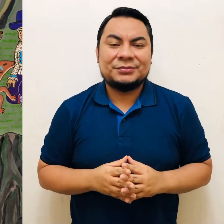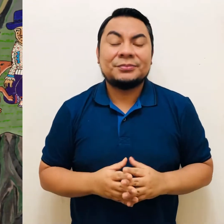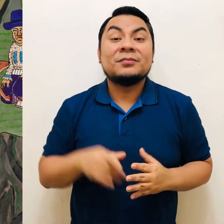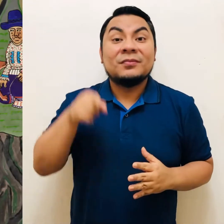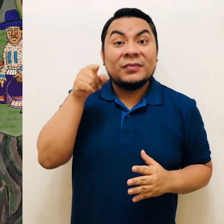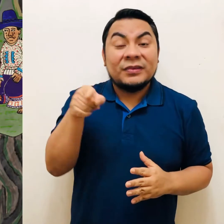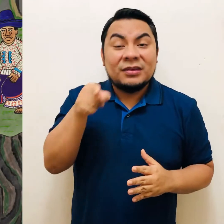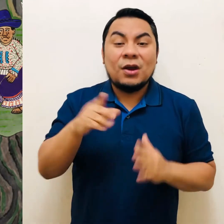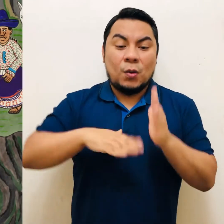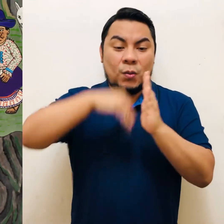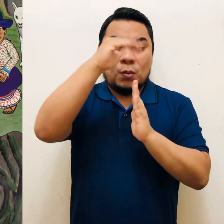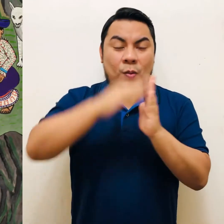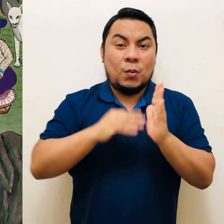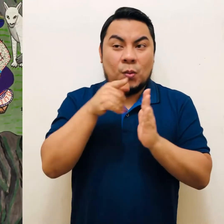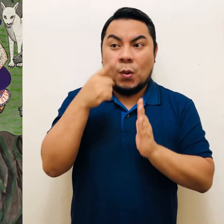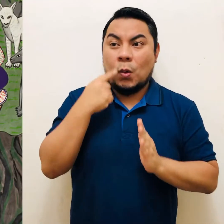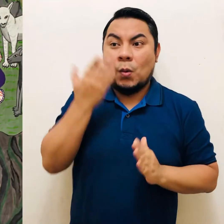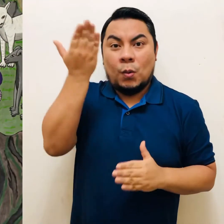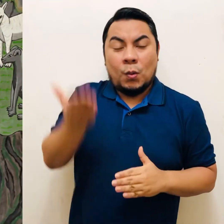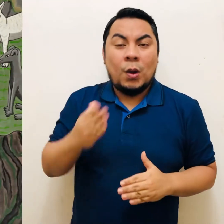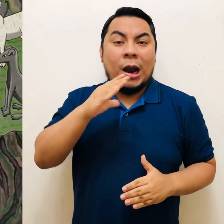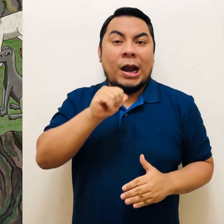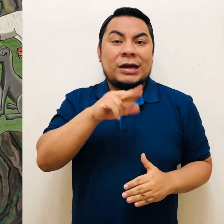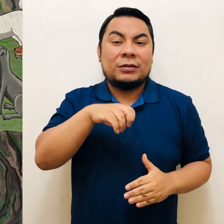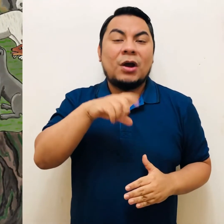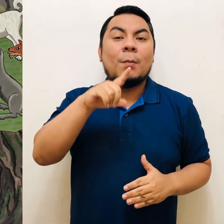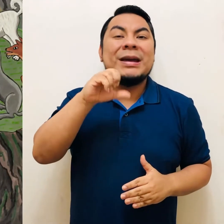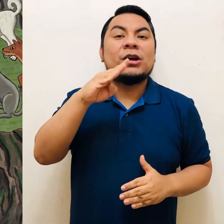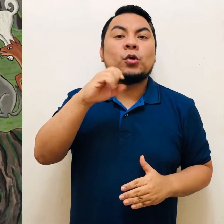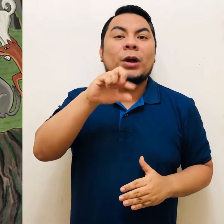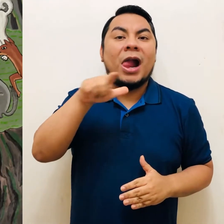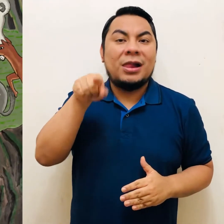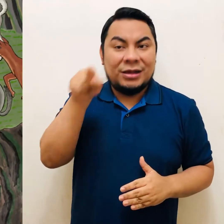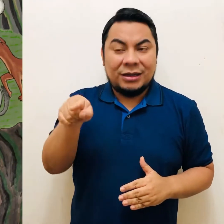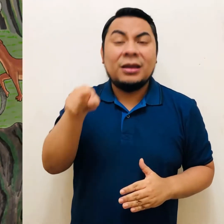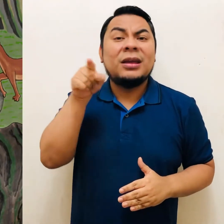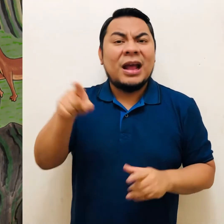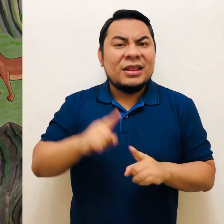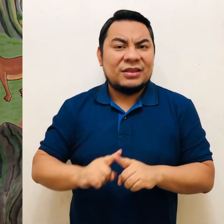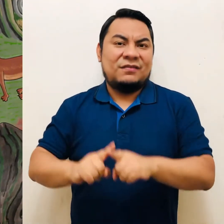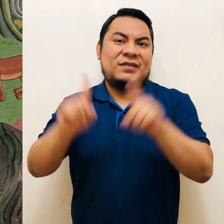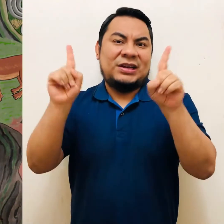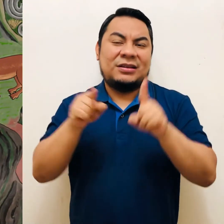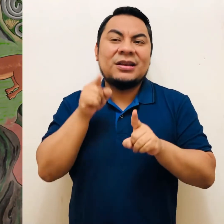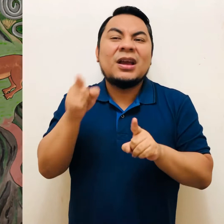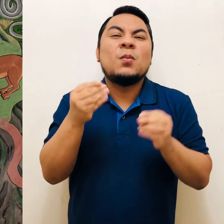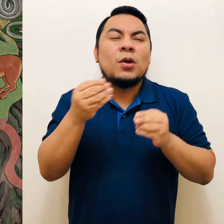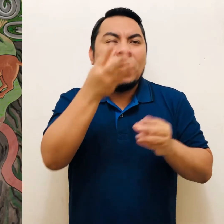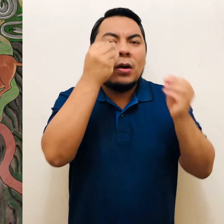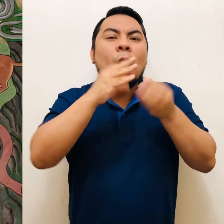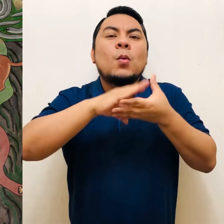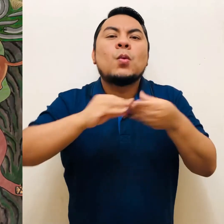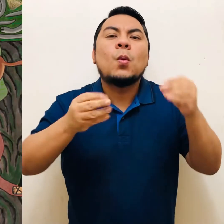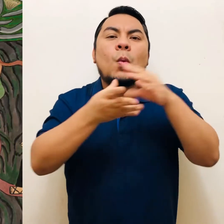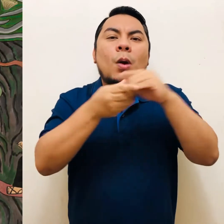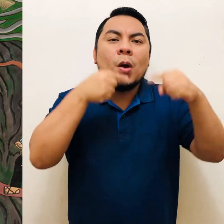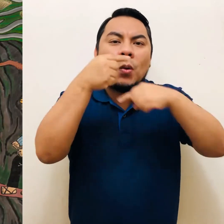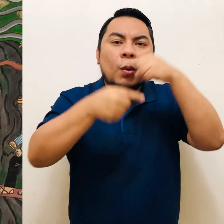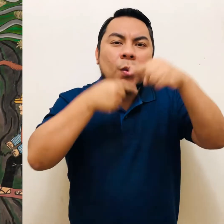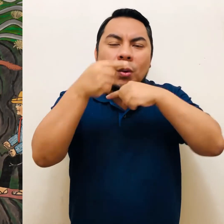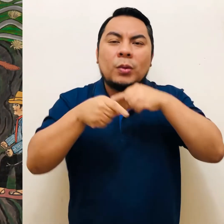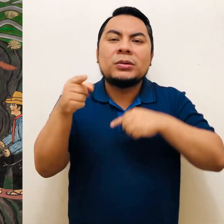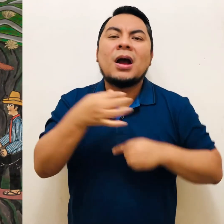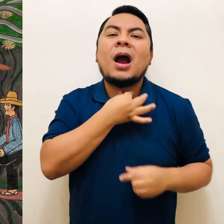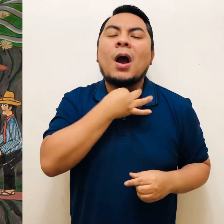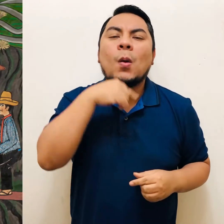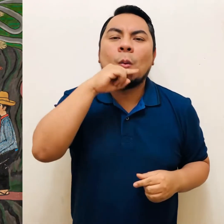Las obras del maestro Carmelón Barrucal son diferentes cuentos contados por